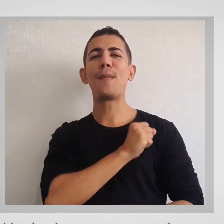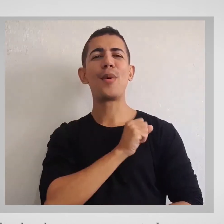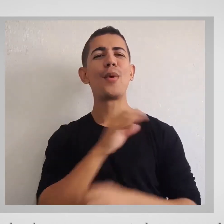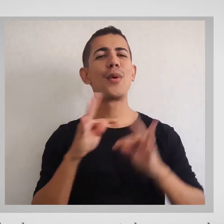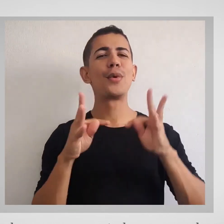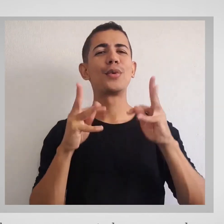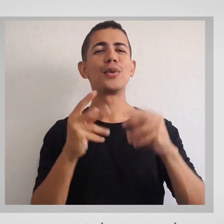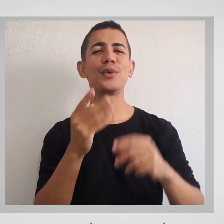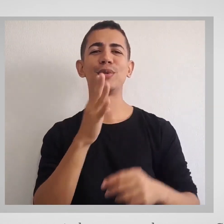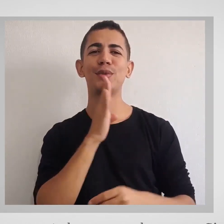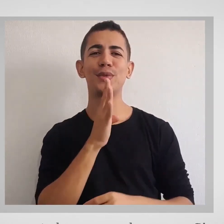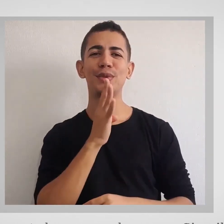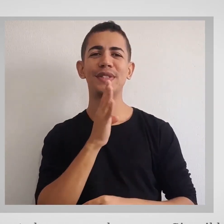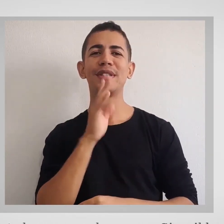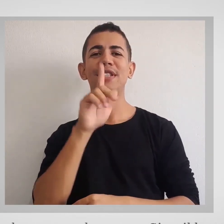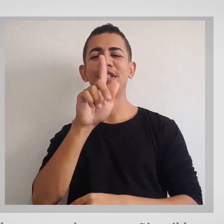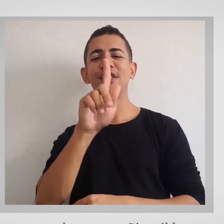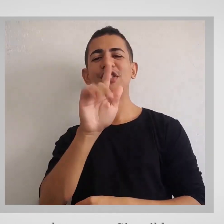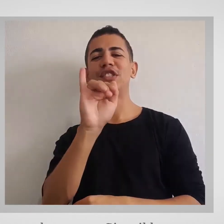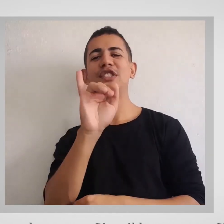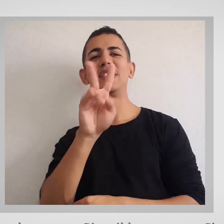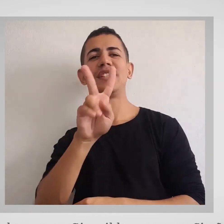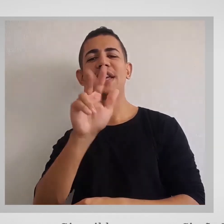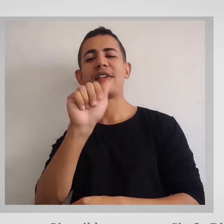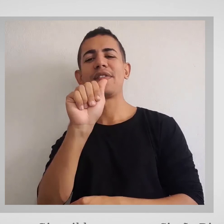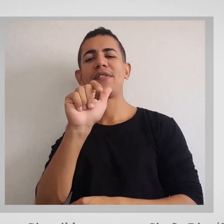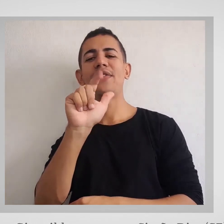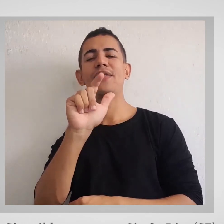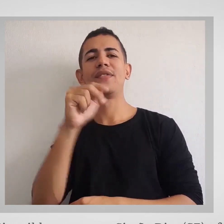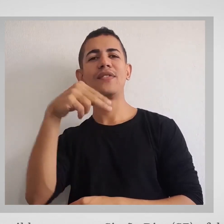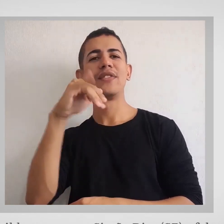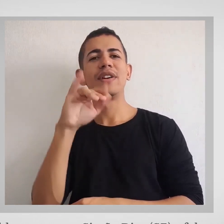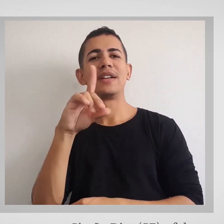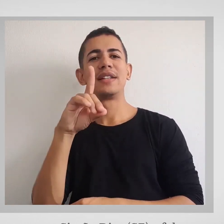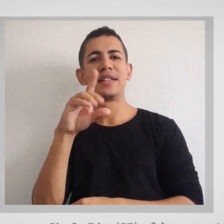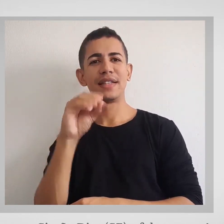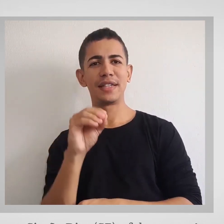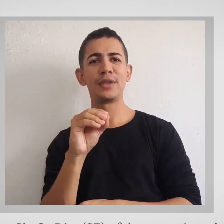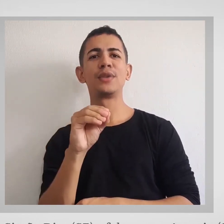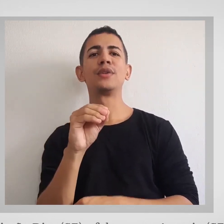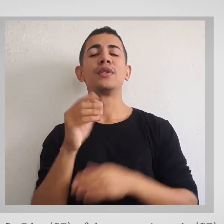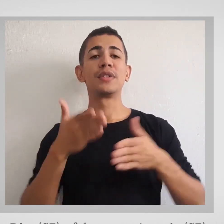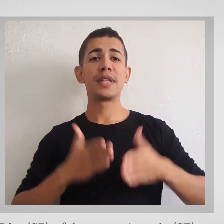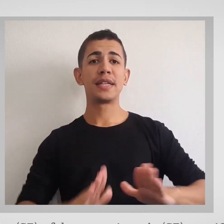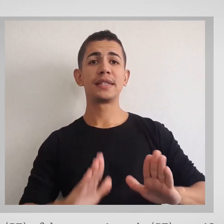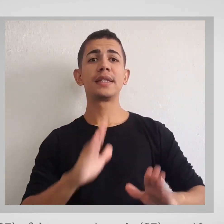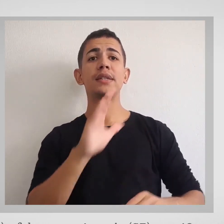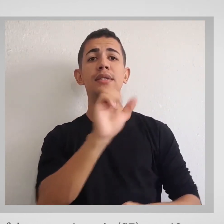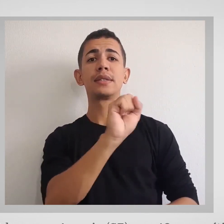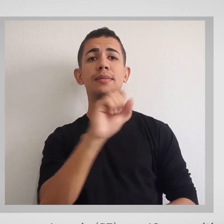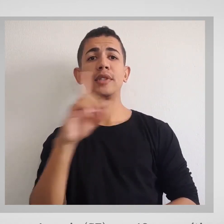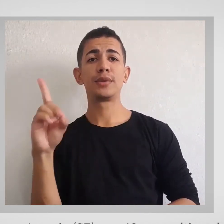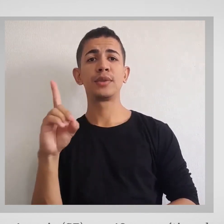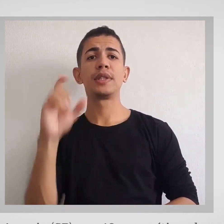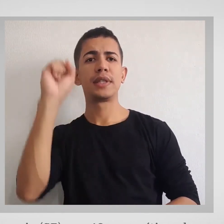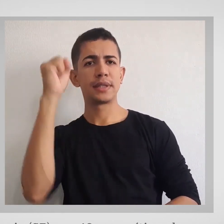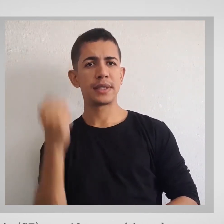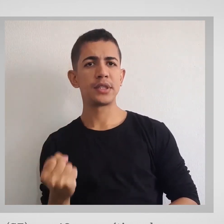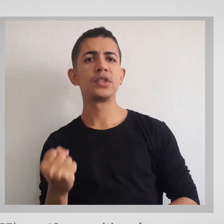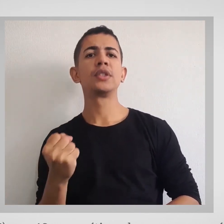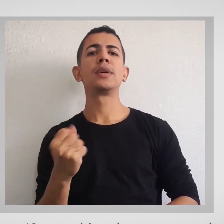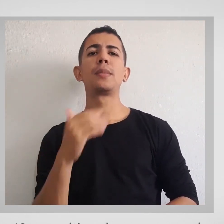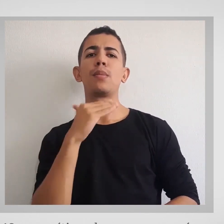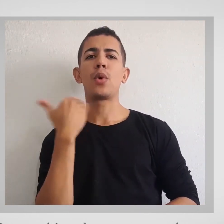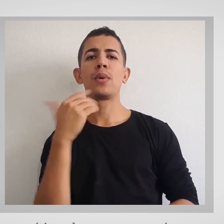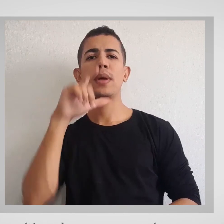que o conheceram. Givanildo nasceu em Simão Dias, Sergipe, e faleceu em Aracaju, também em Sergipe,